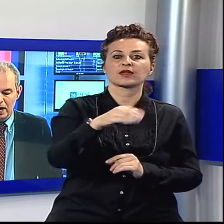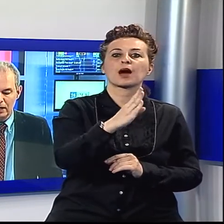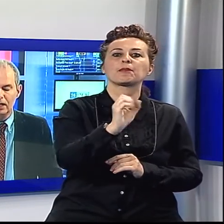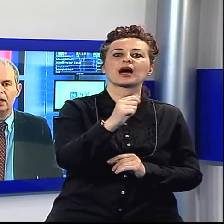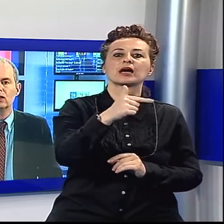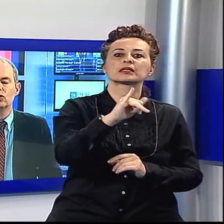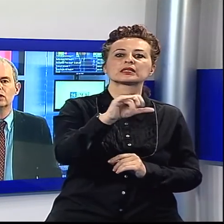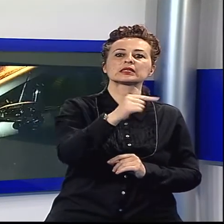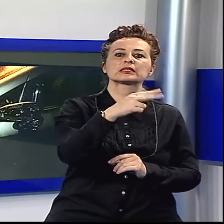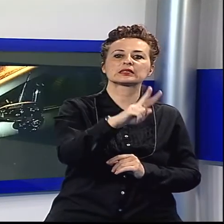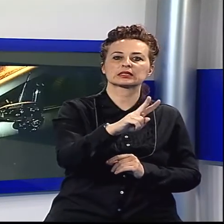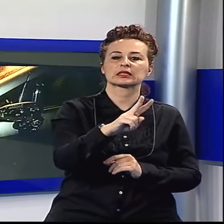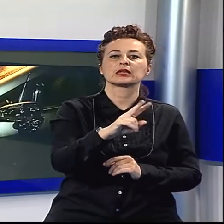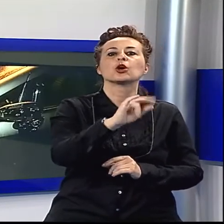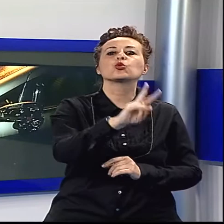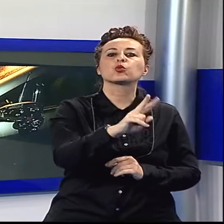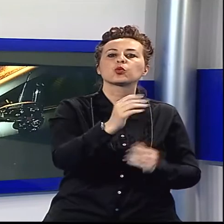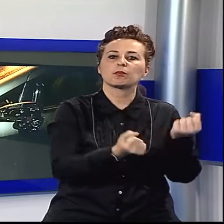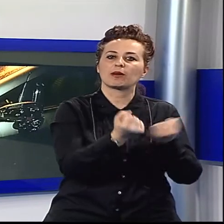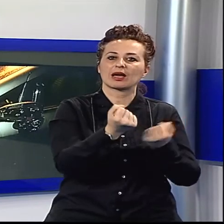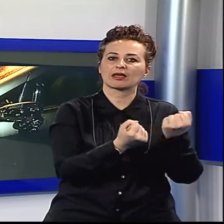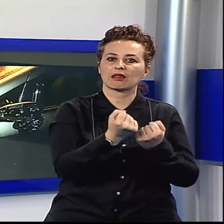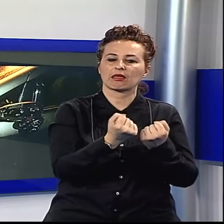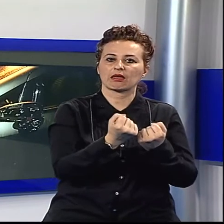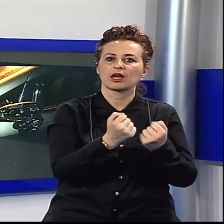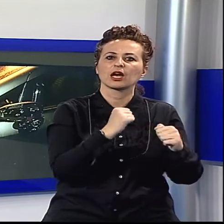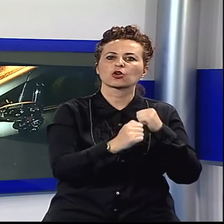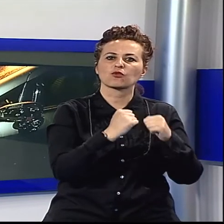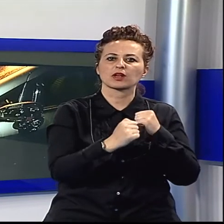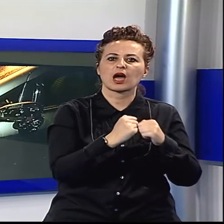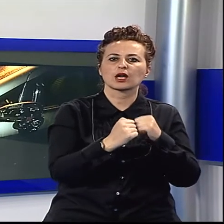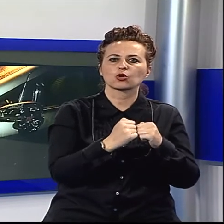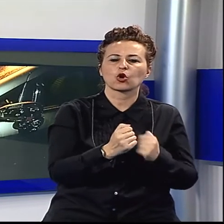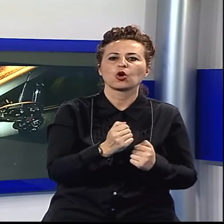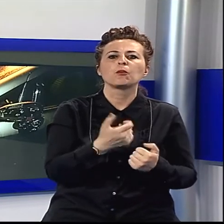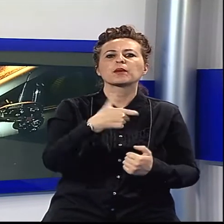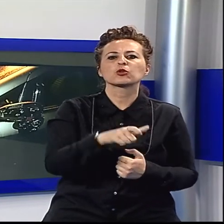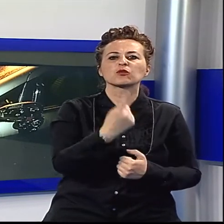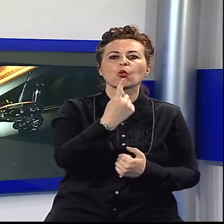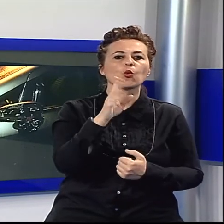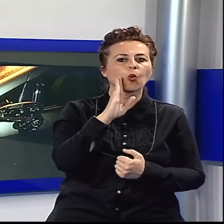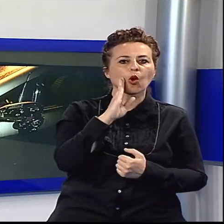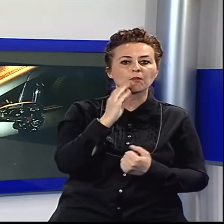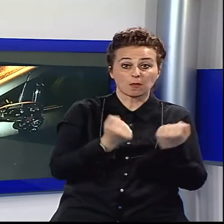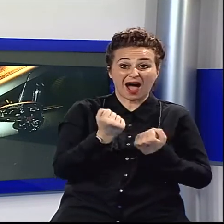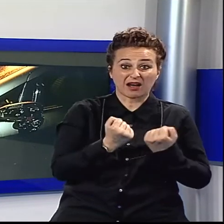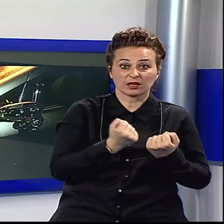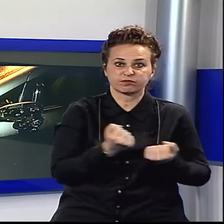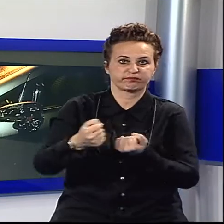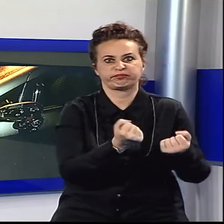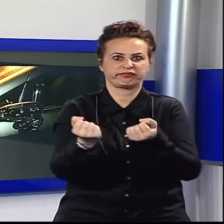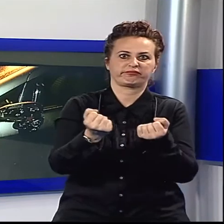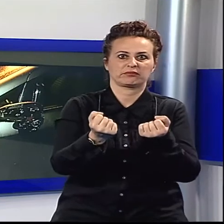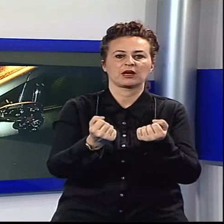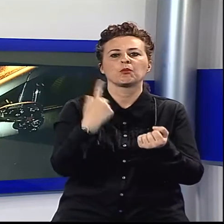due macchine sono state danneggiate da un'automobilista che ha perso il controllo della propria auto e poi è scappato. Stavolta però,